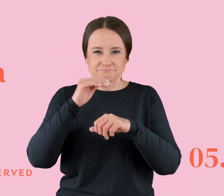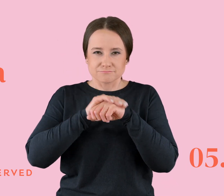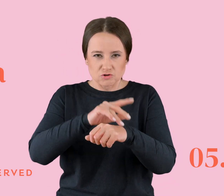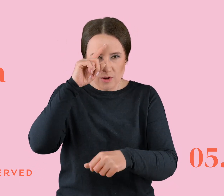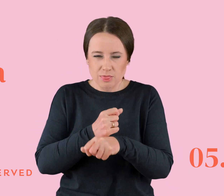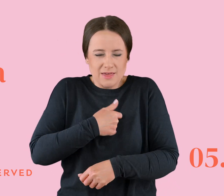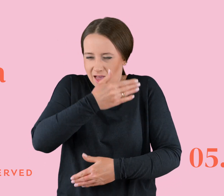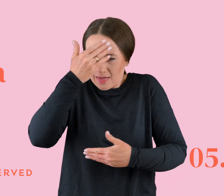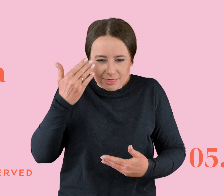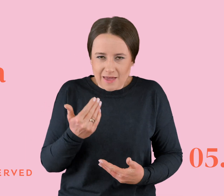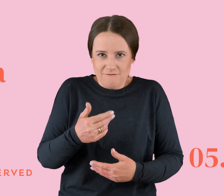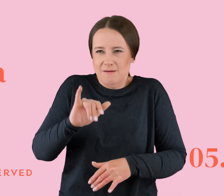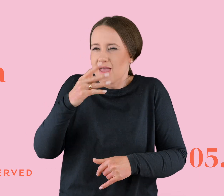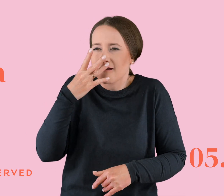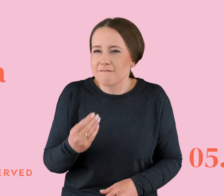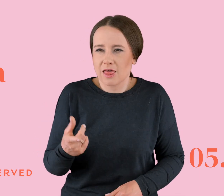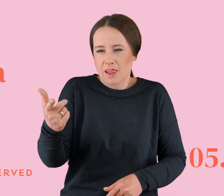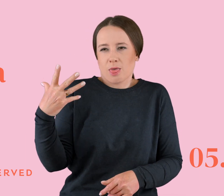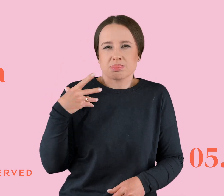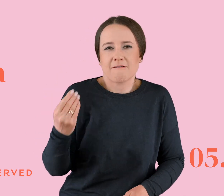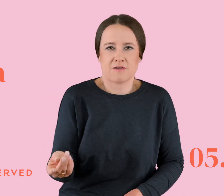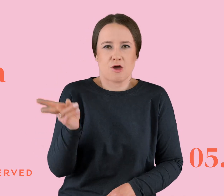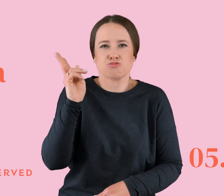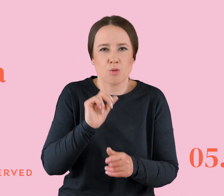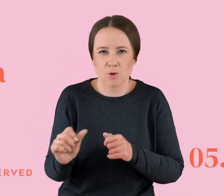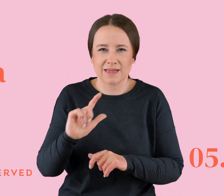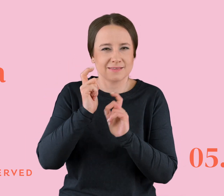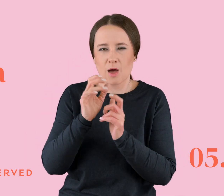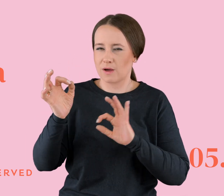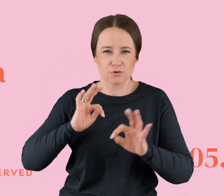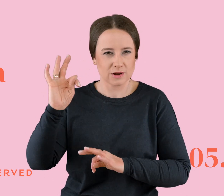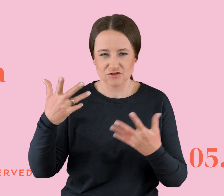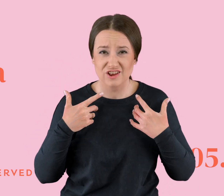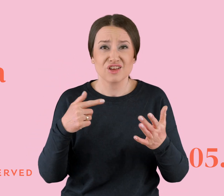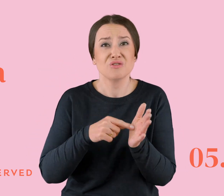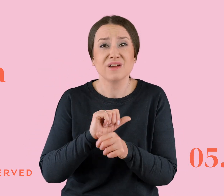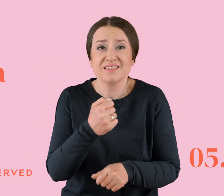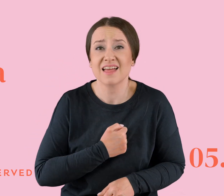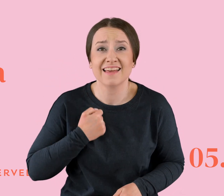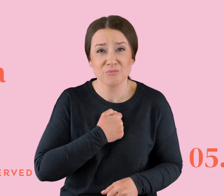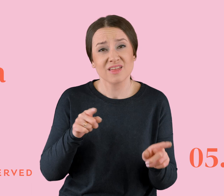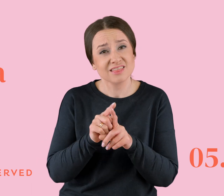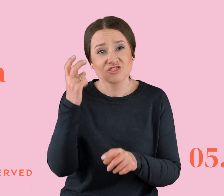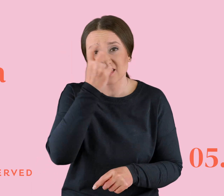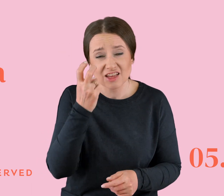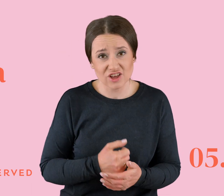Ja nie znam jej miasta, wieku, ani w ogóle całej historii jej życia. I to jest właśnie najsmutniejsze i najciekawsze, że tę historię